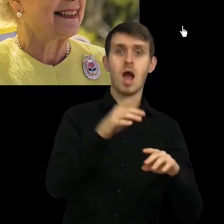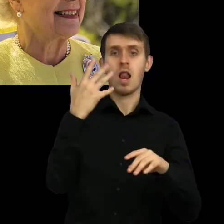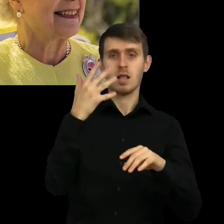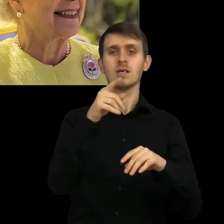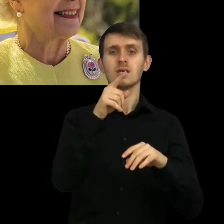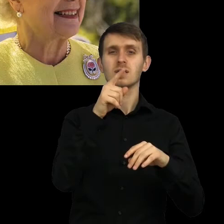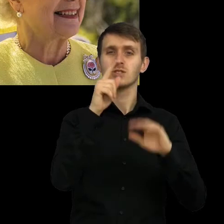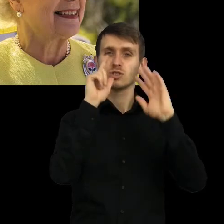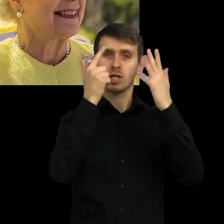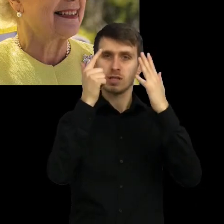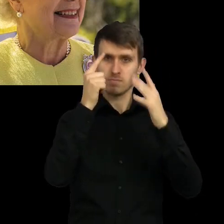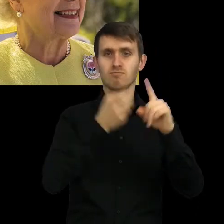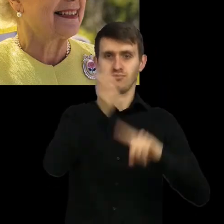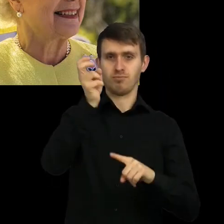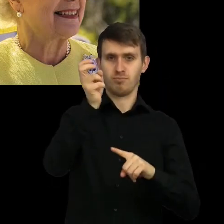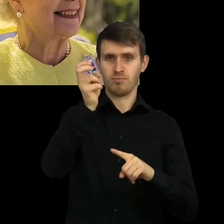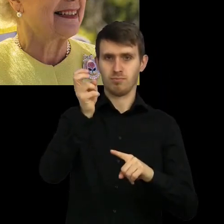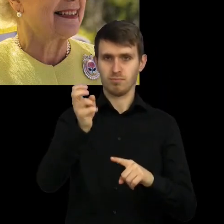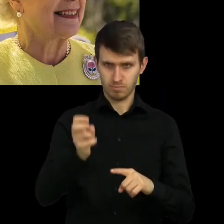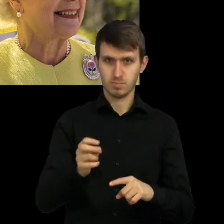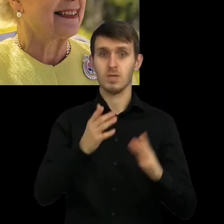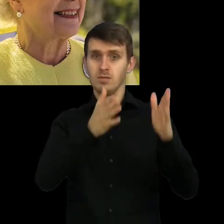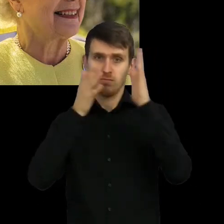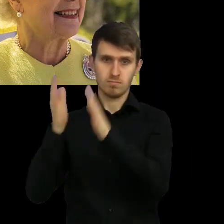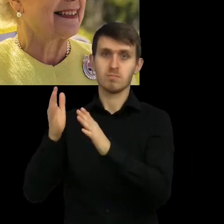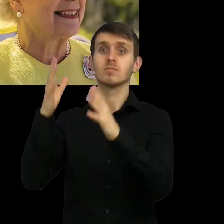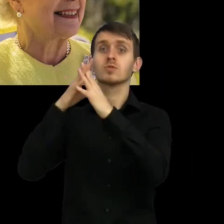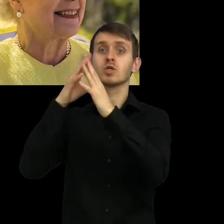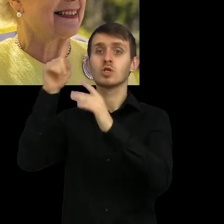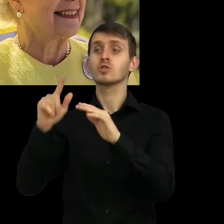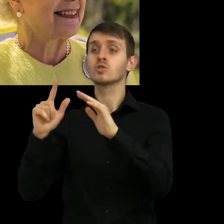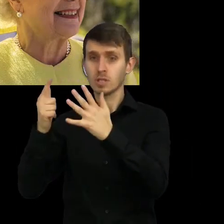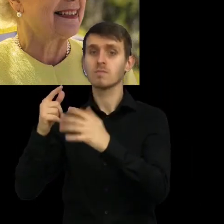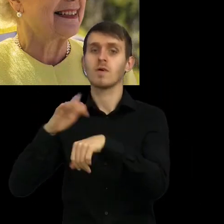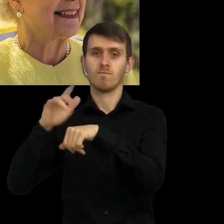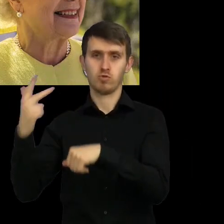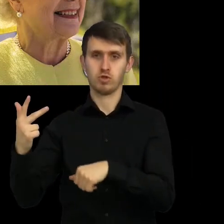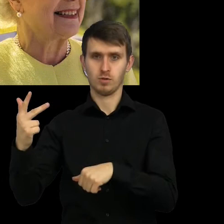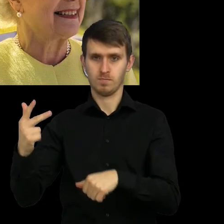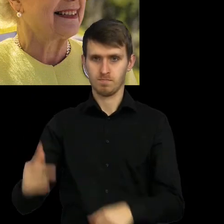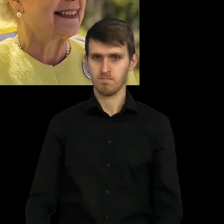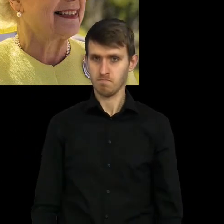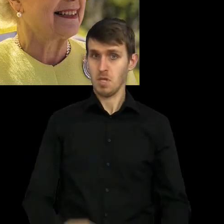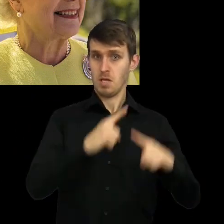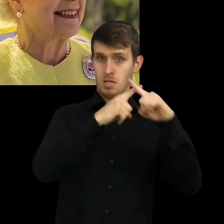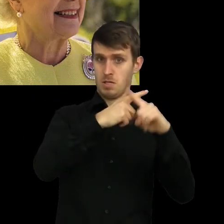Siódemki skreślamy. Równa się 10 odjąć 7, czyli 3. Nie wiadomo, to 3.